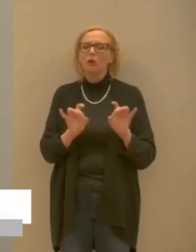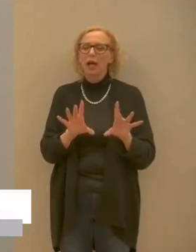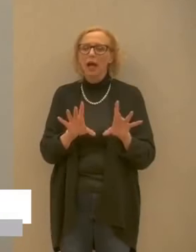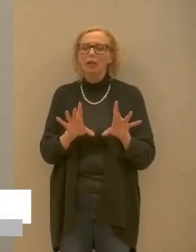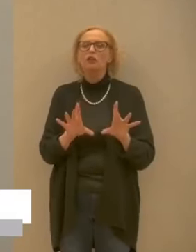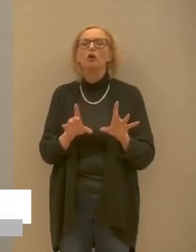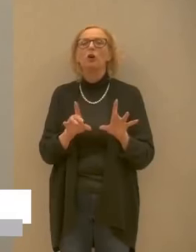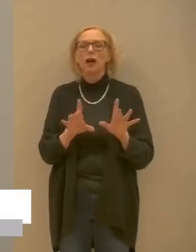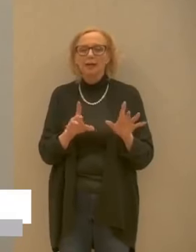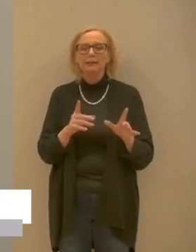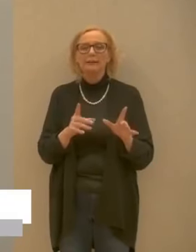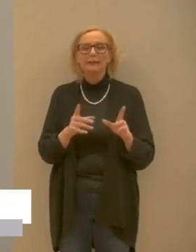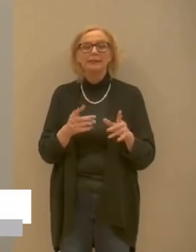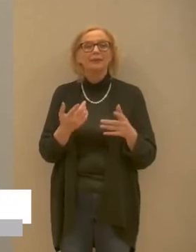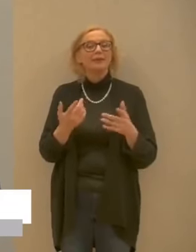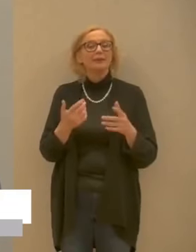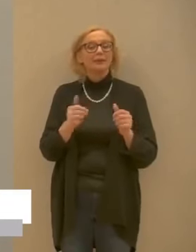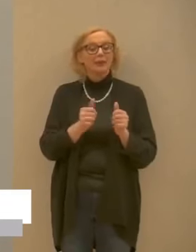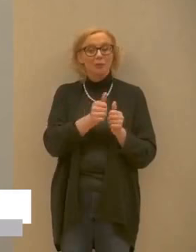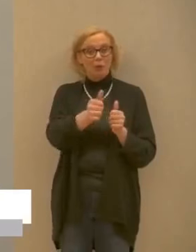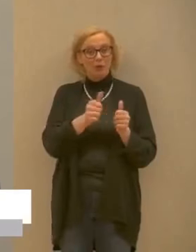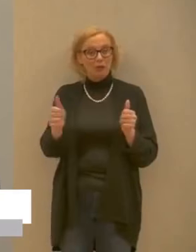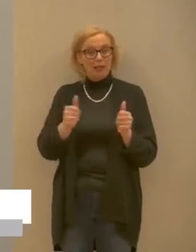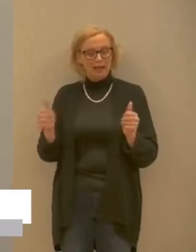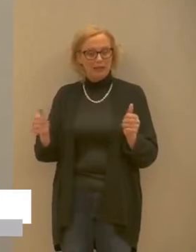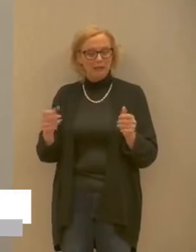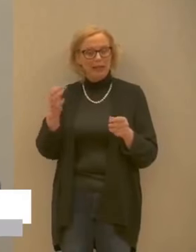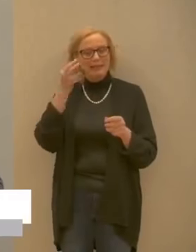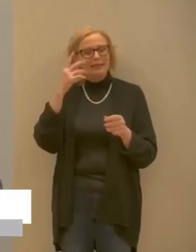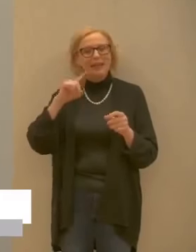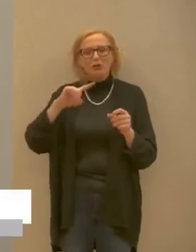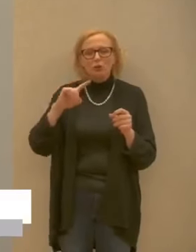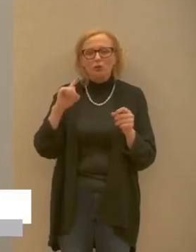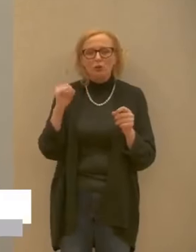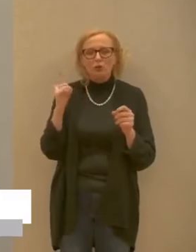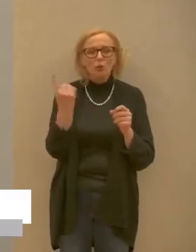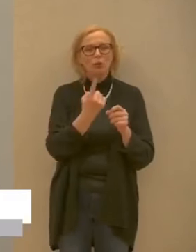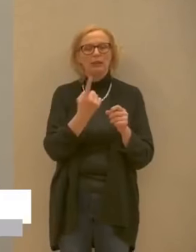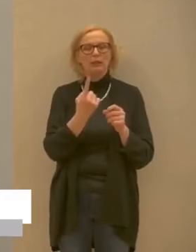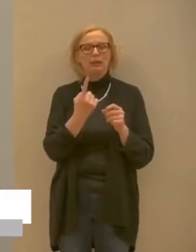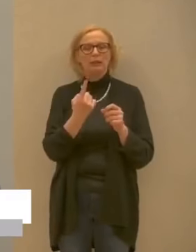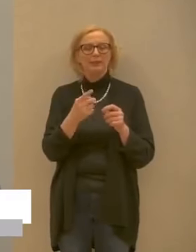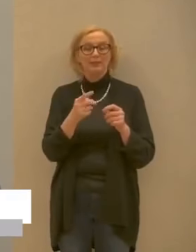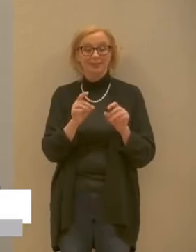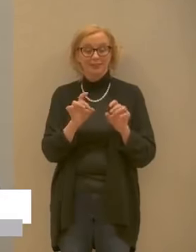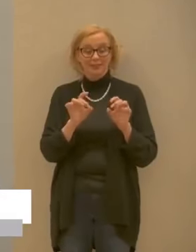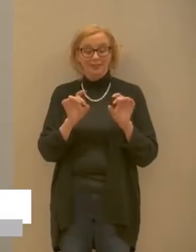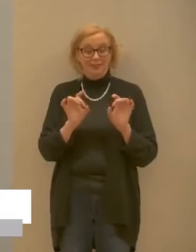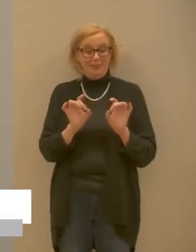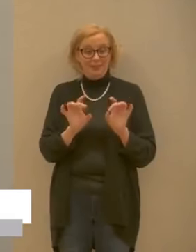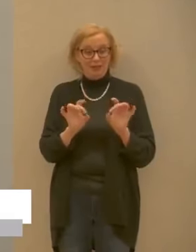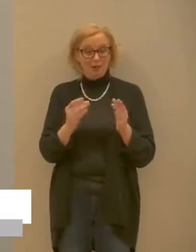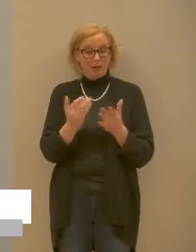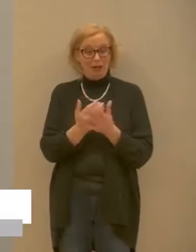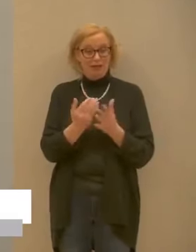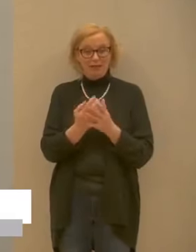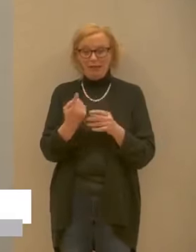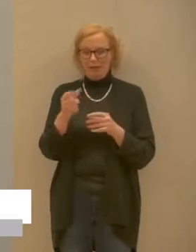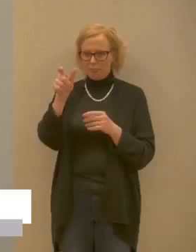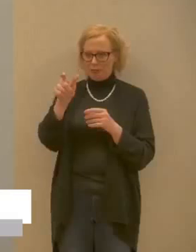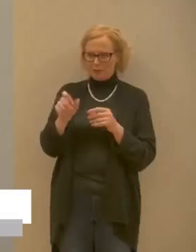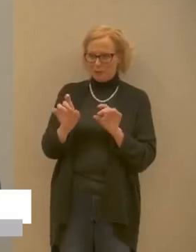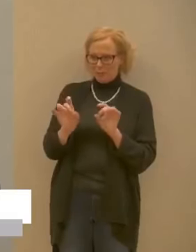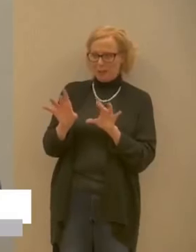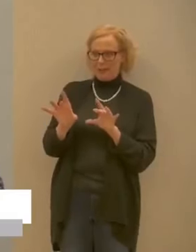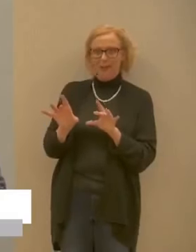a uccidere il virus se tutti insieme impediamo il virus di trovare qualche altra persona è chiaro che il